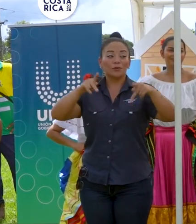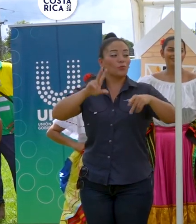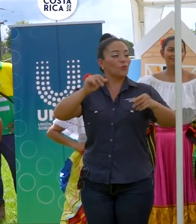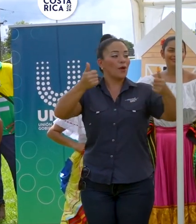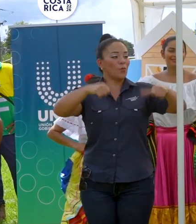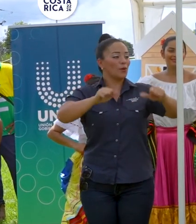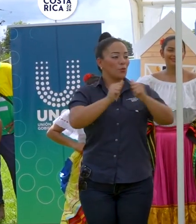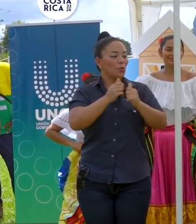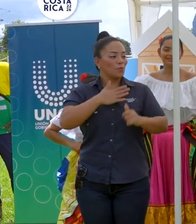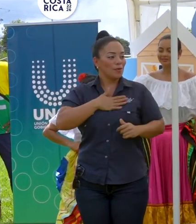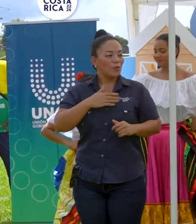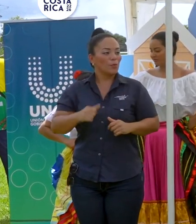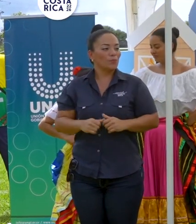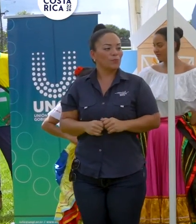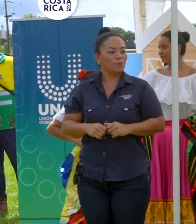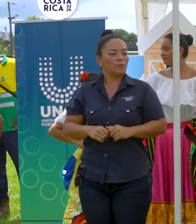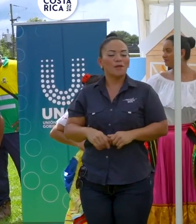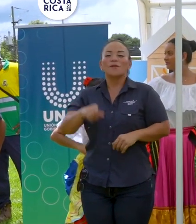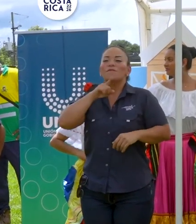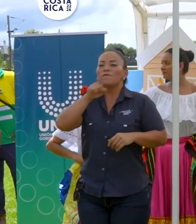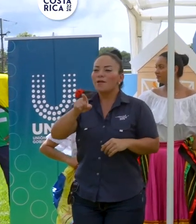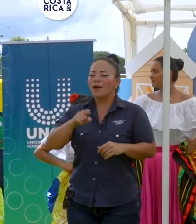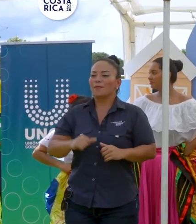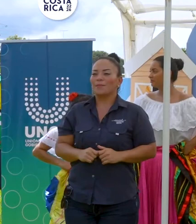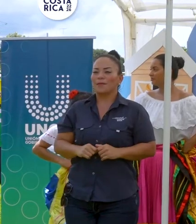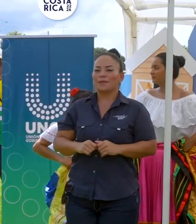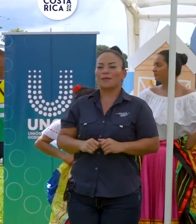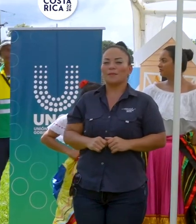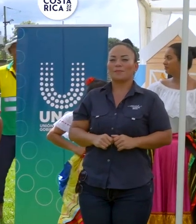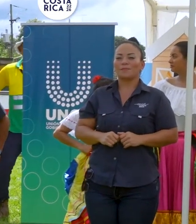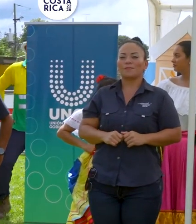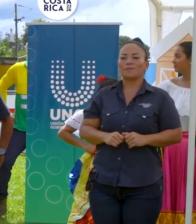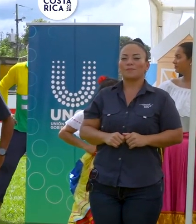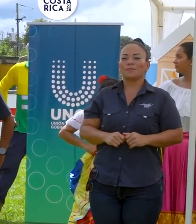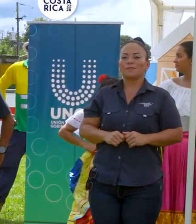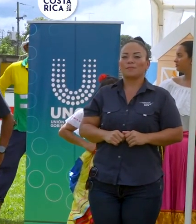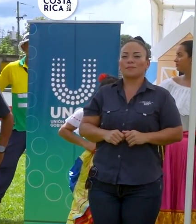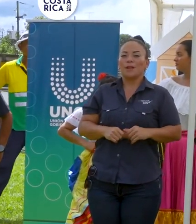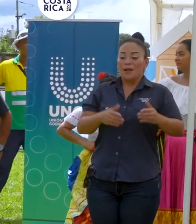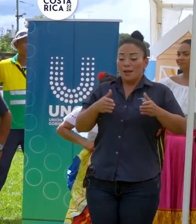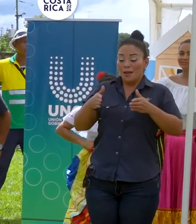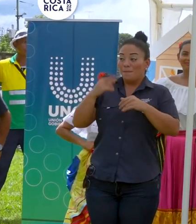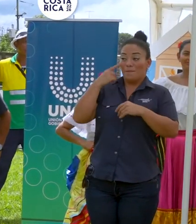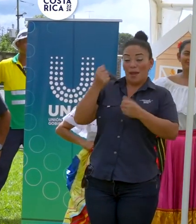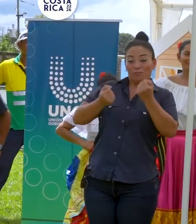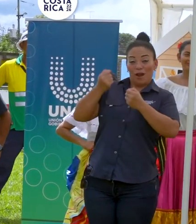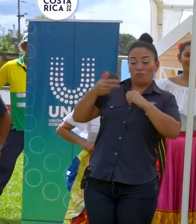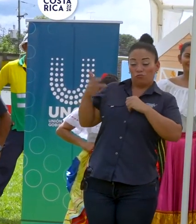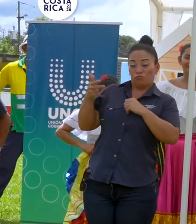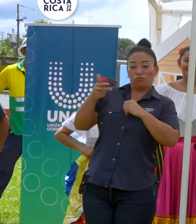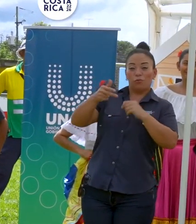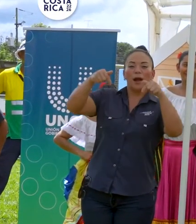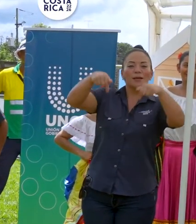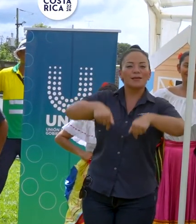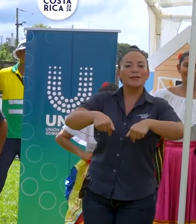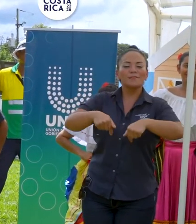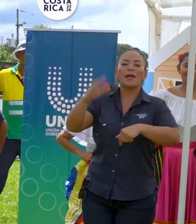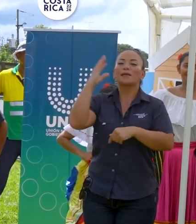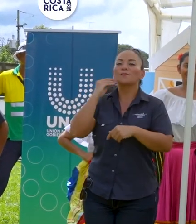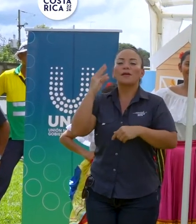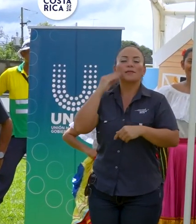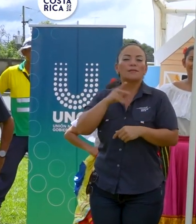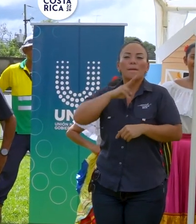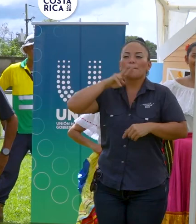conmigo, ha sido esta caminata del carro aquí, ha sido una experiencia